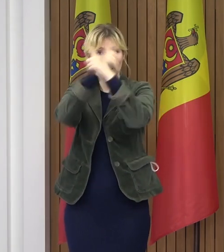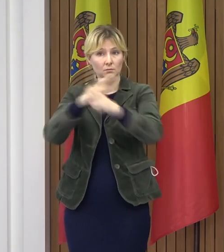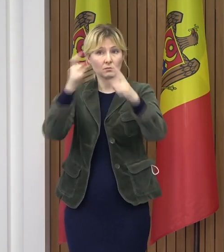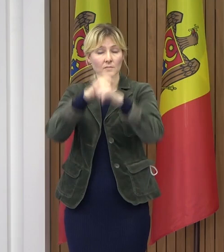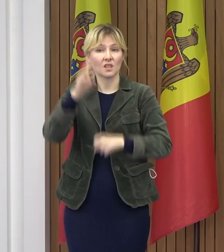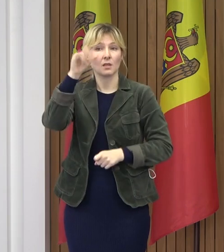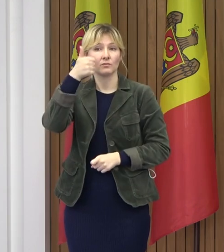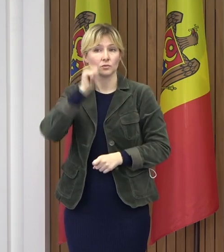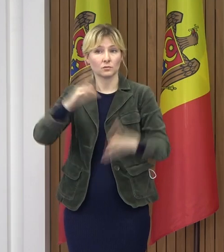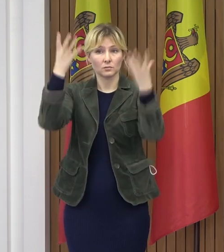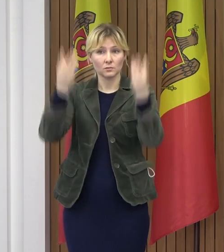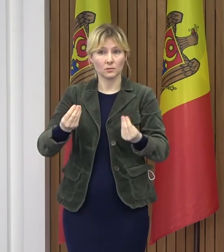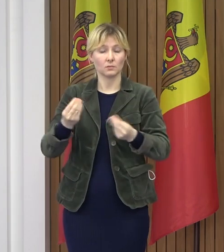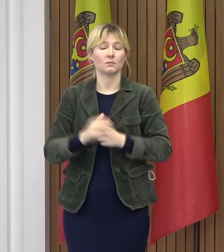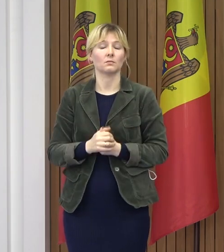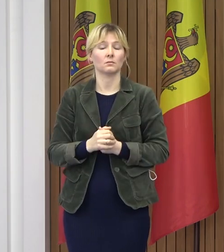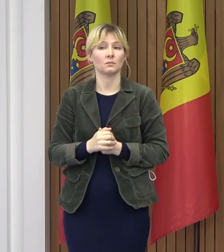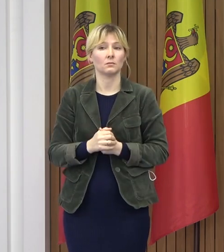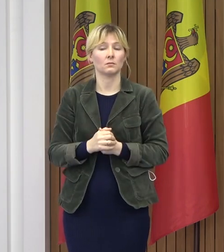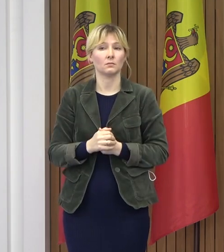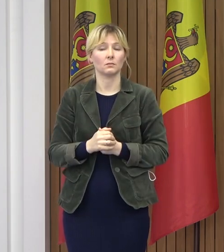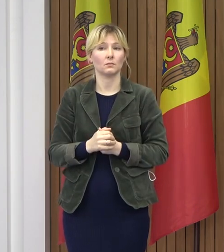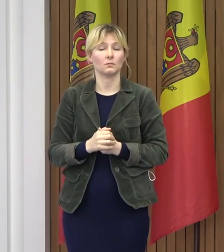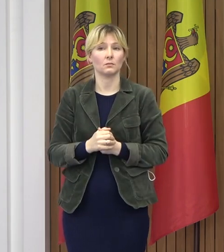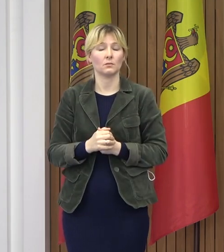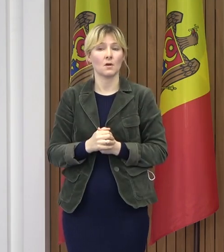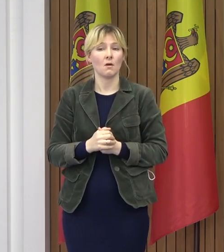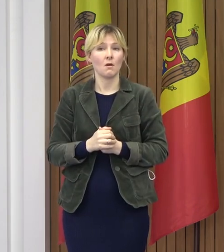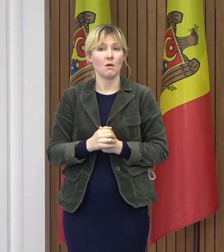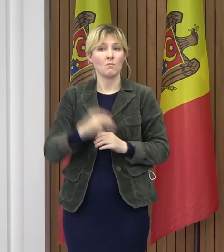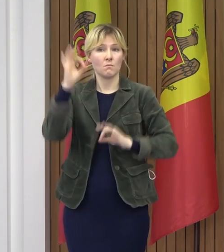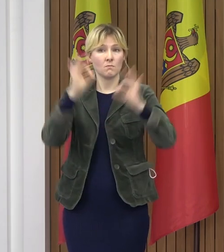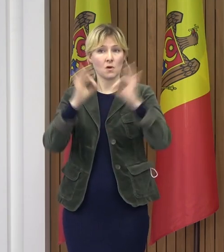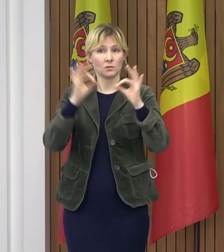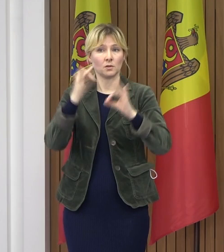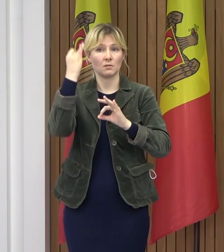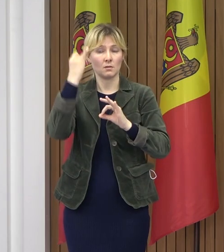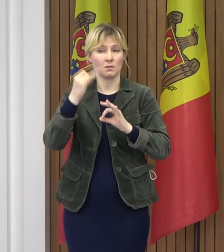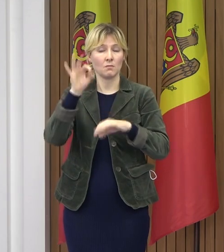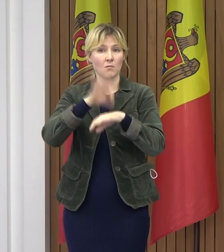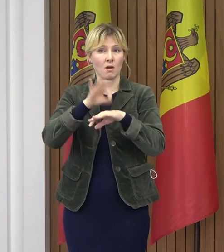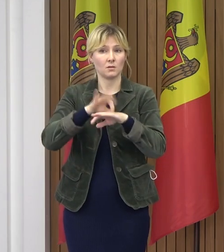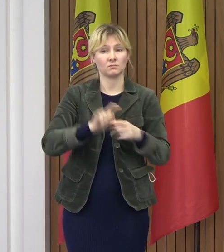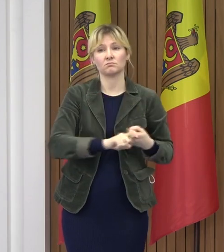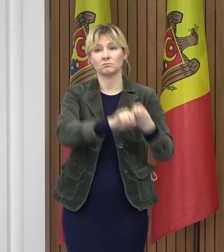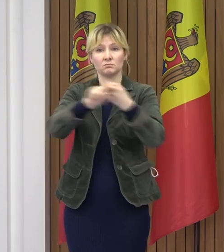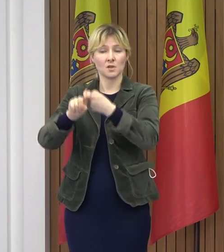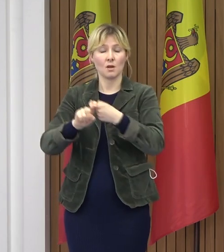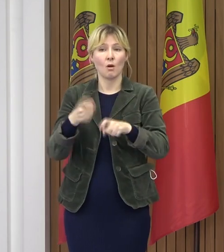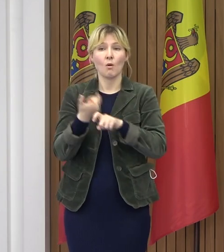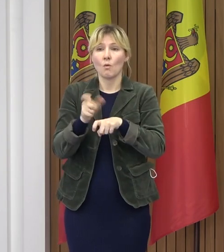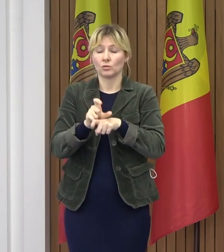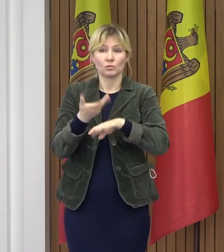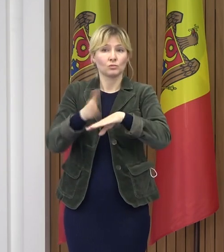ziua de ieri a nivelului de infectare. Cel mai grav lucru care